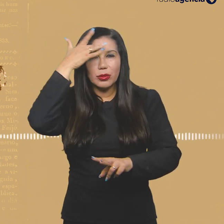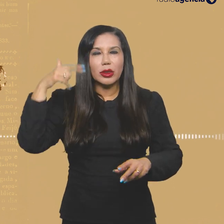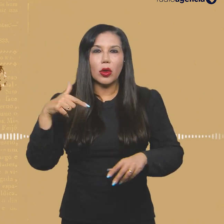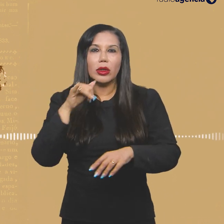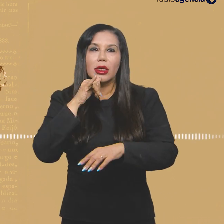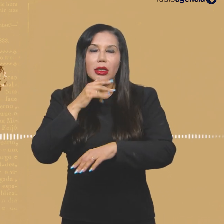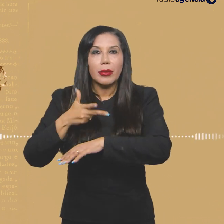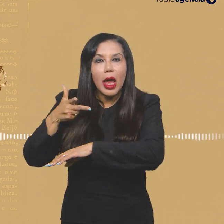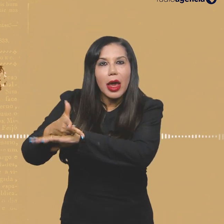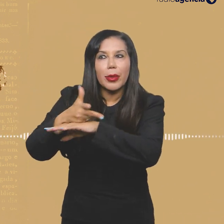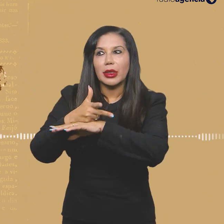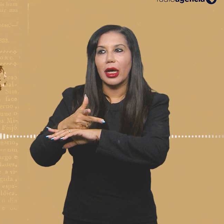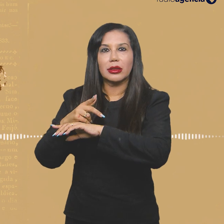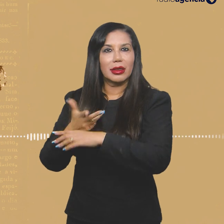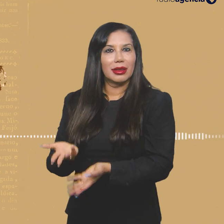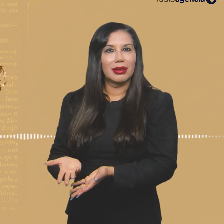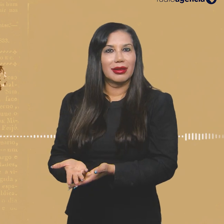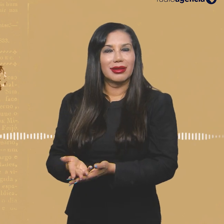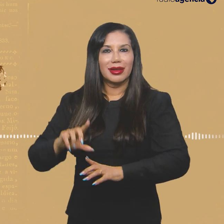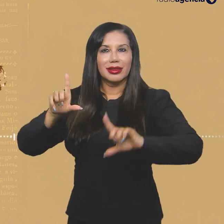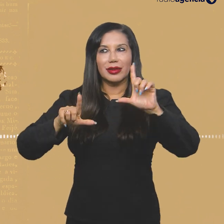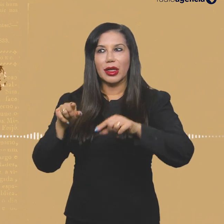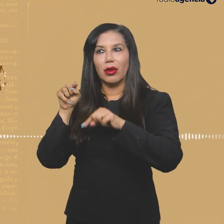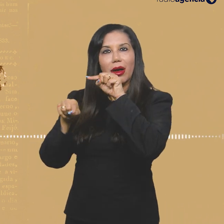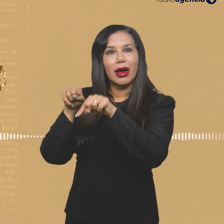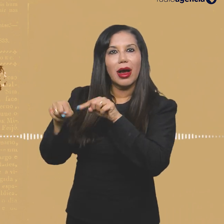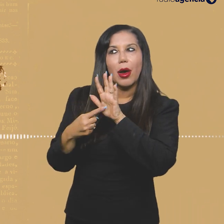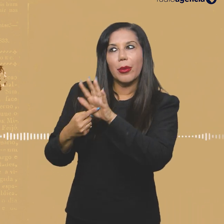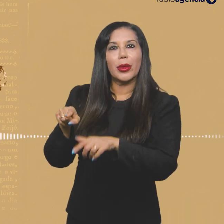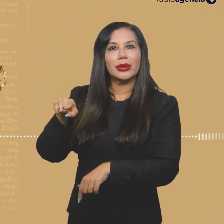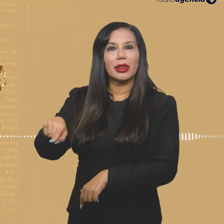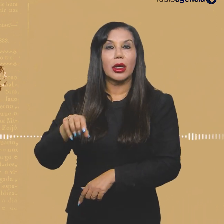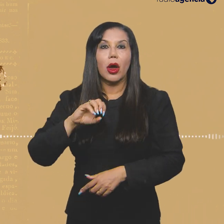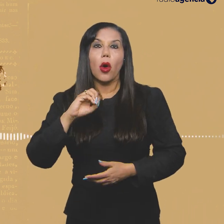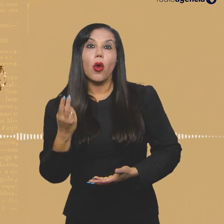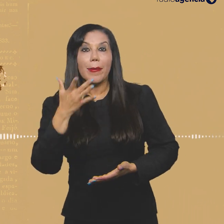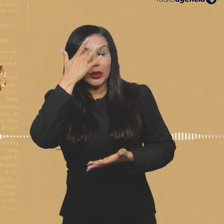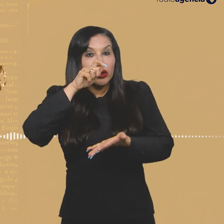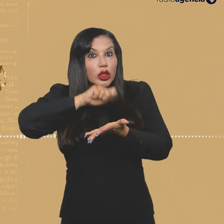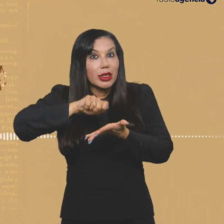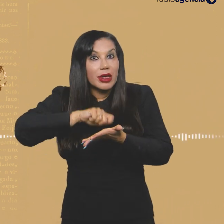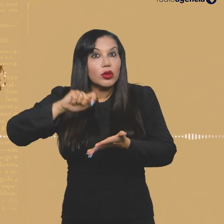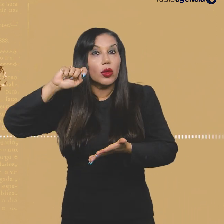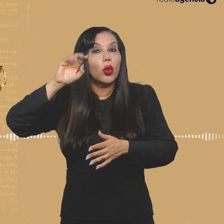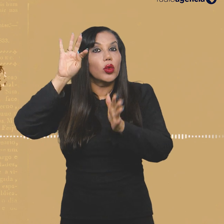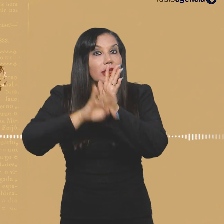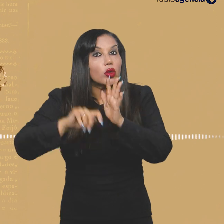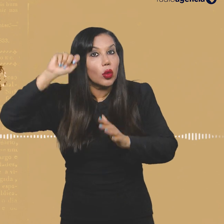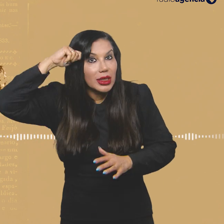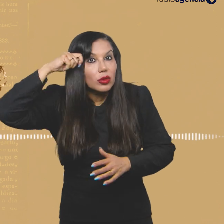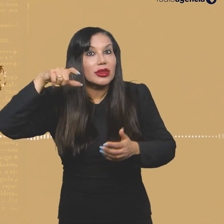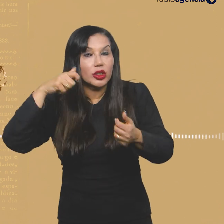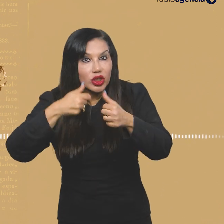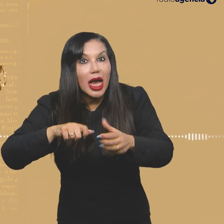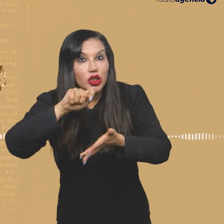indígenas são as pessoas que estão na reportagem, na frente da televisão ou escrevendo texto? O que a gente muda na estrutura?